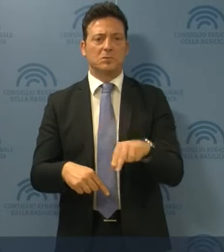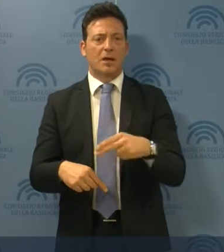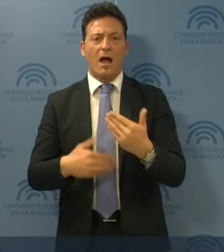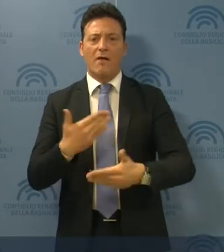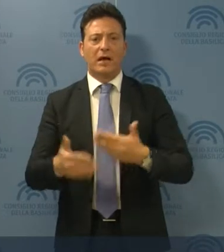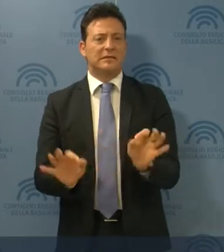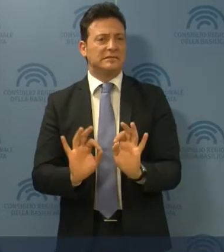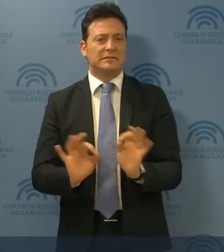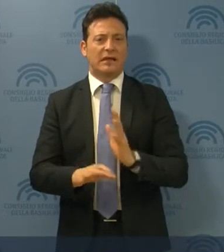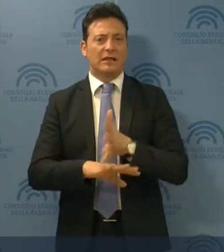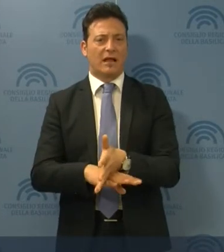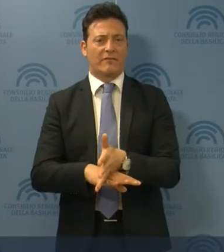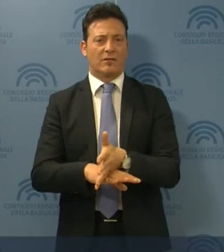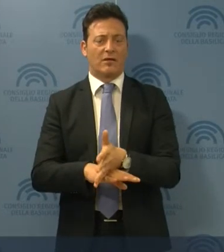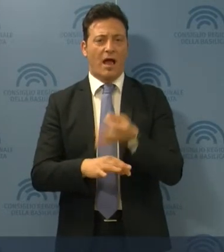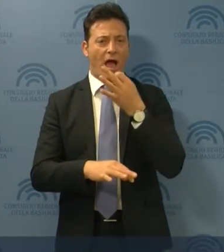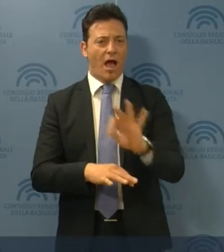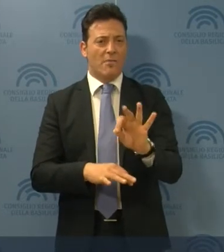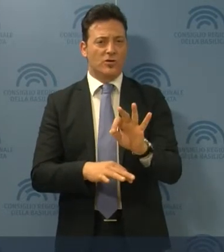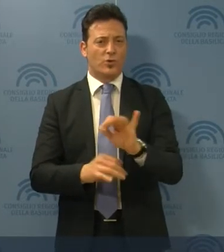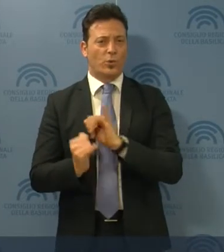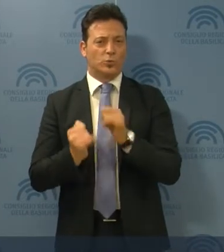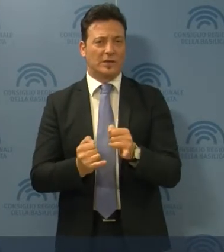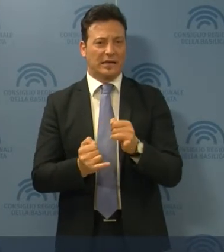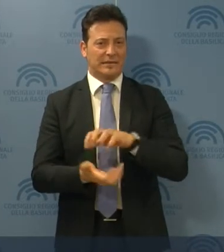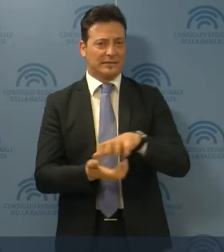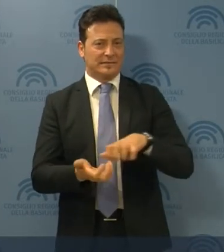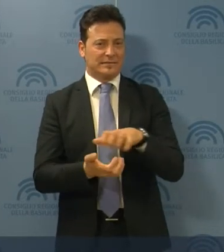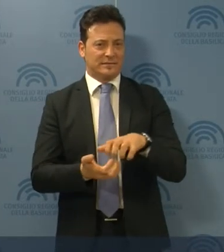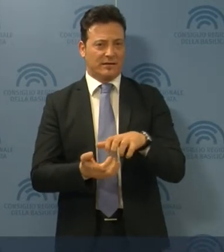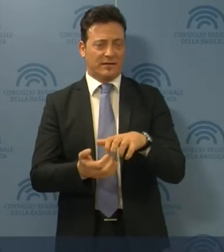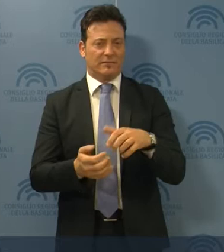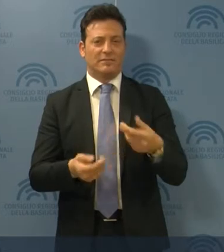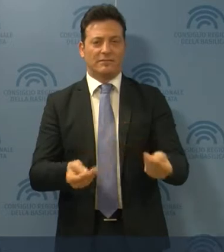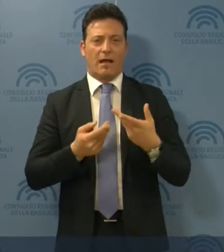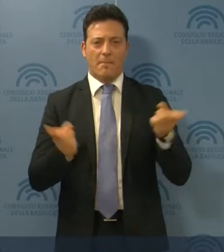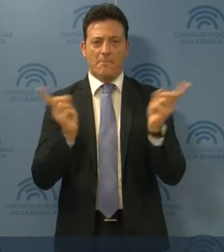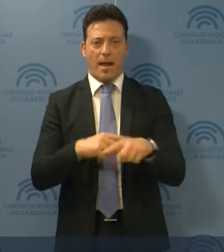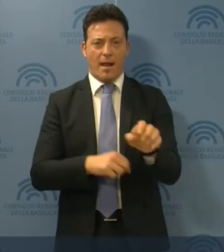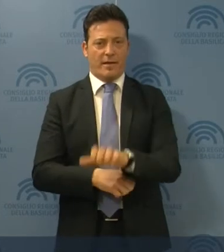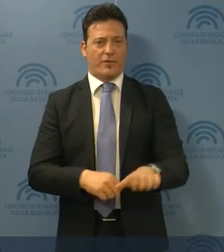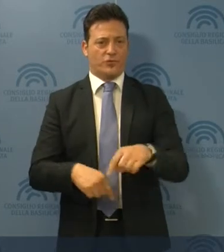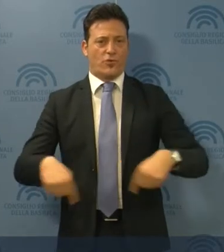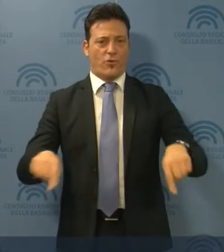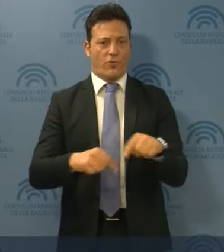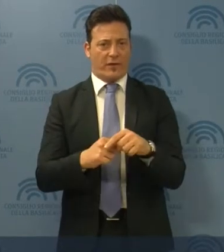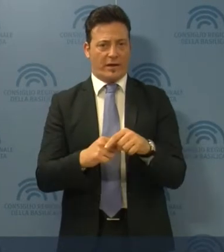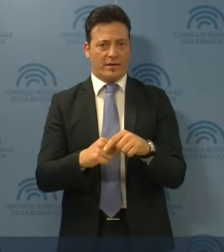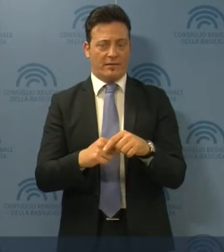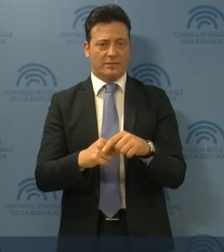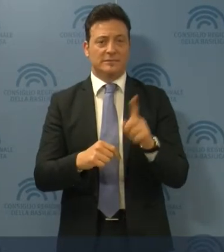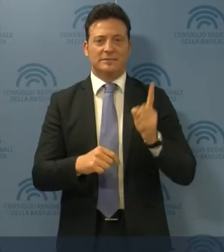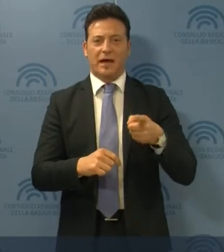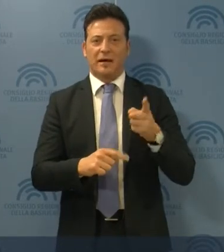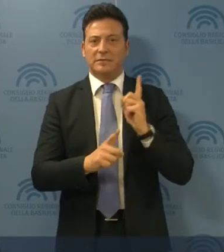campo alcuna azione in grado di farci uscire da una gabbia che ha finito per dissanguare la nostra Regione. Se